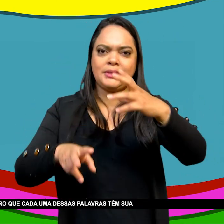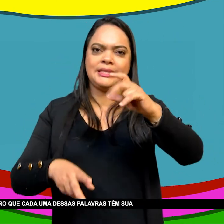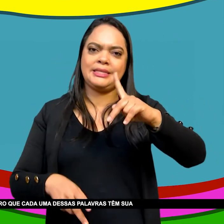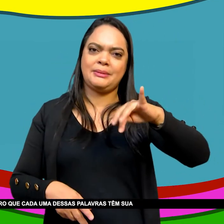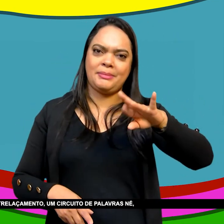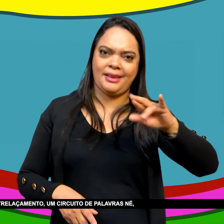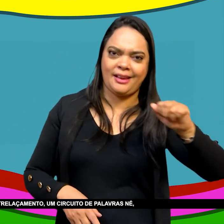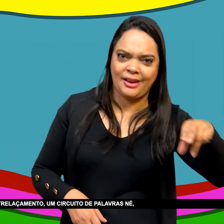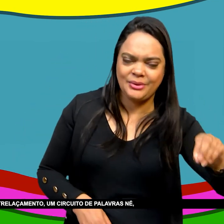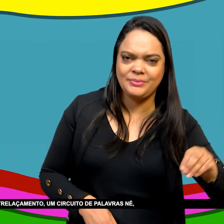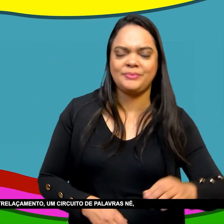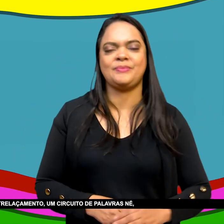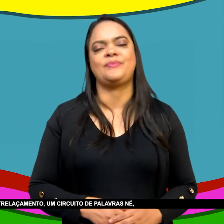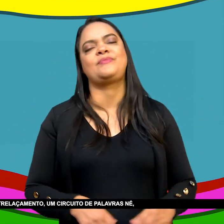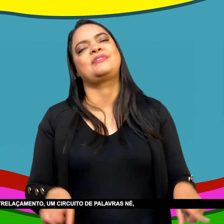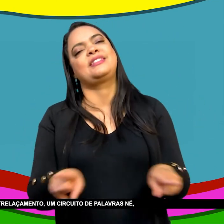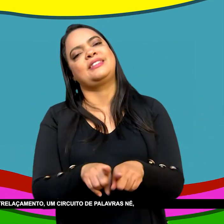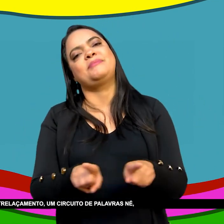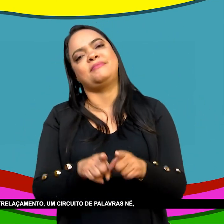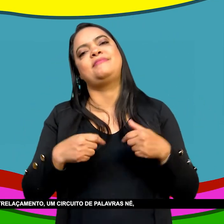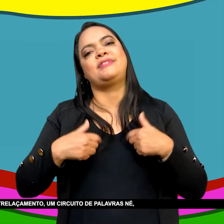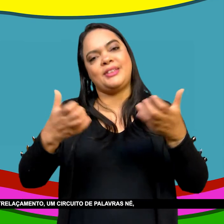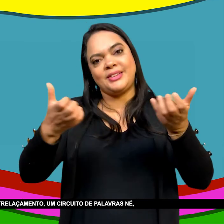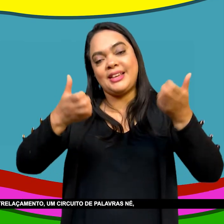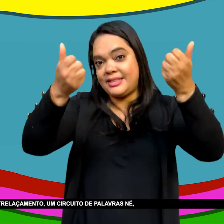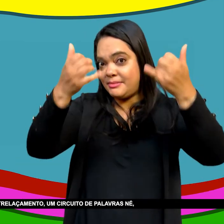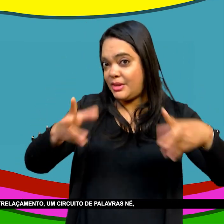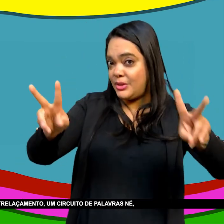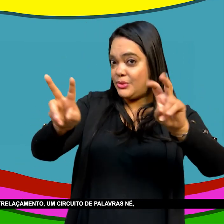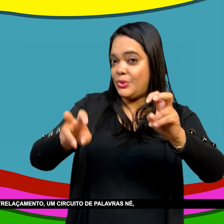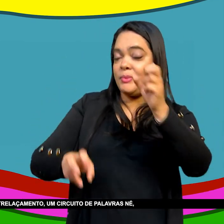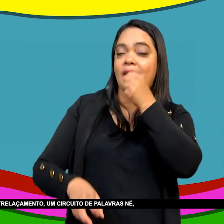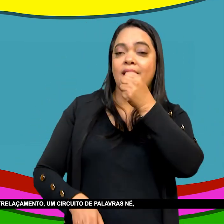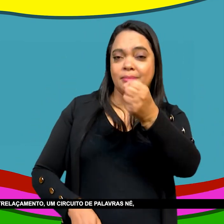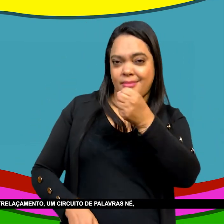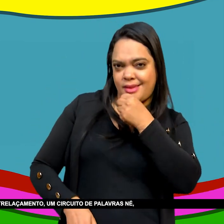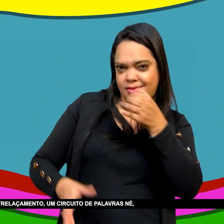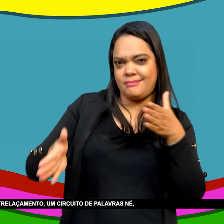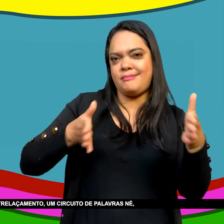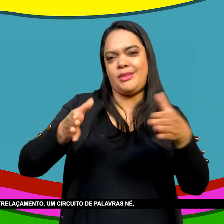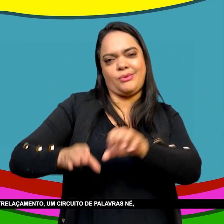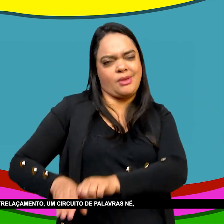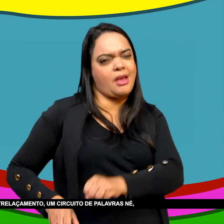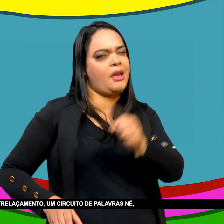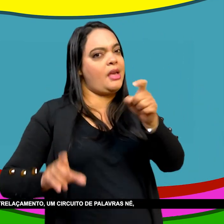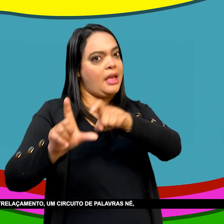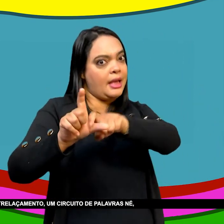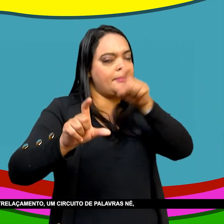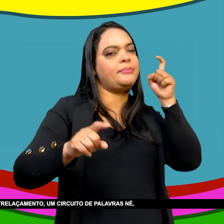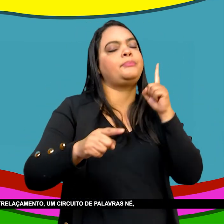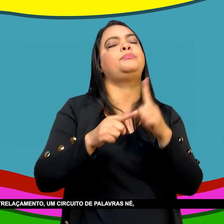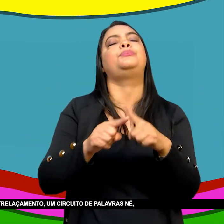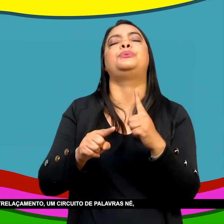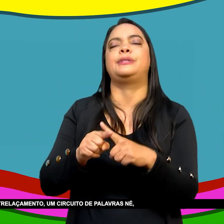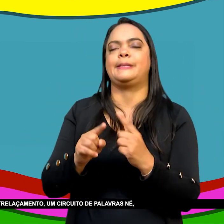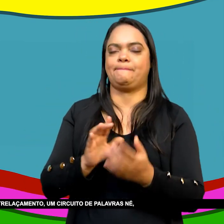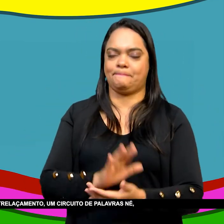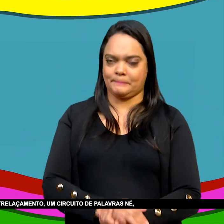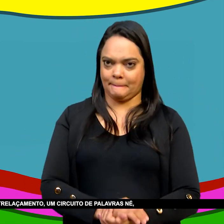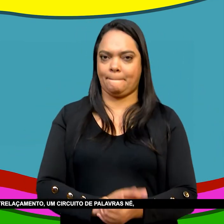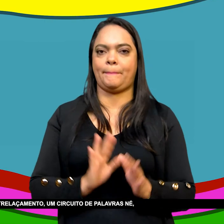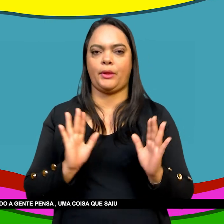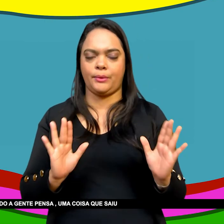Dessas palavras Tem sua ordem Específica Seu espaço Específico Mas há um entrelaçamento De um circuito De